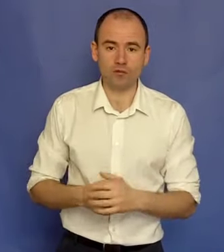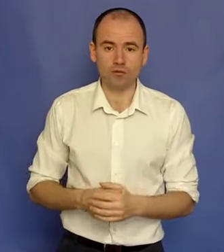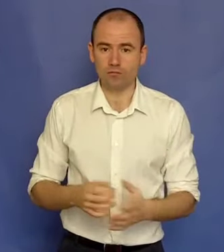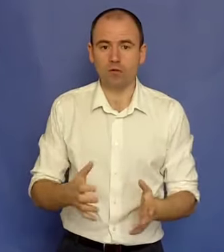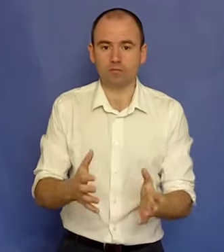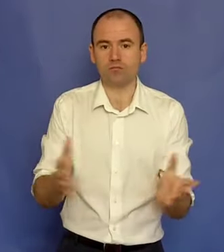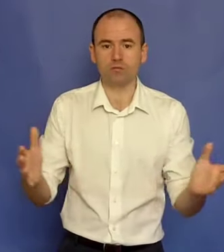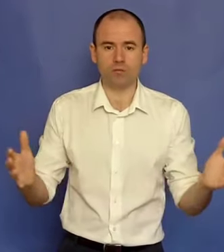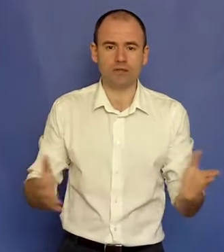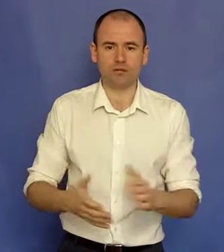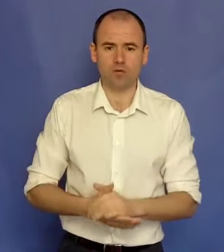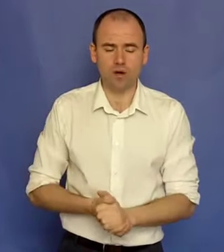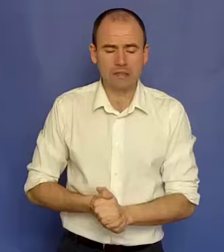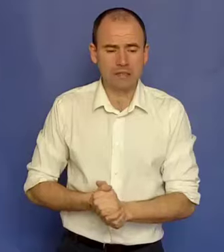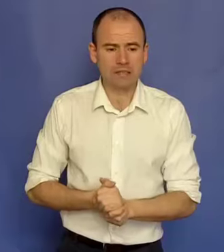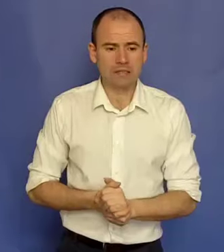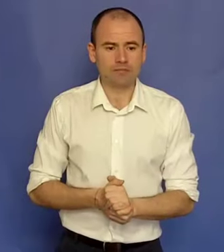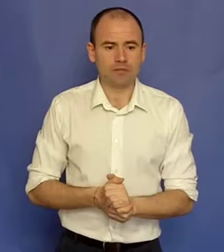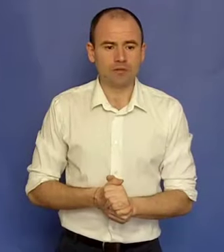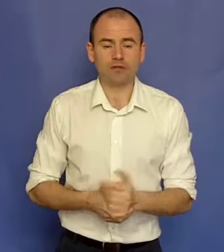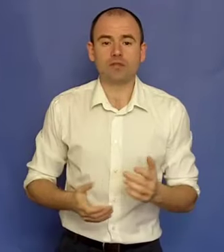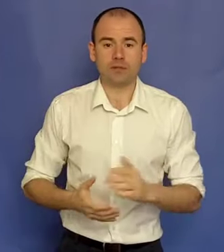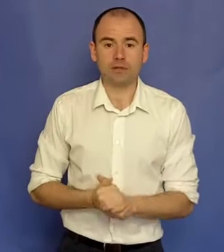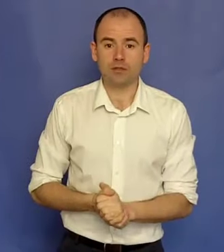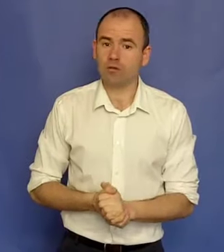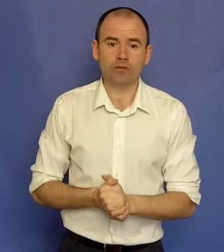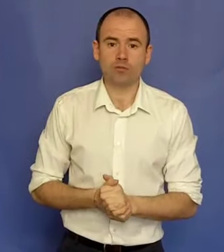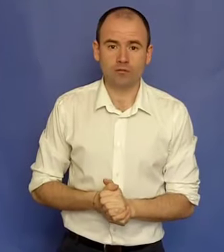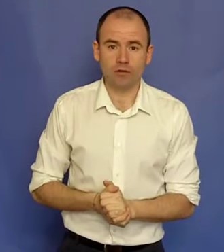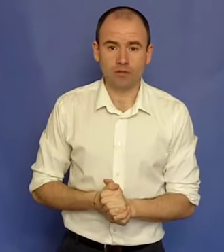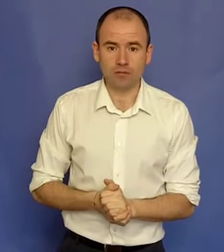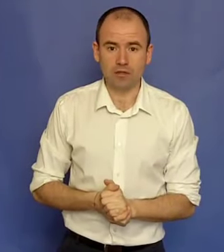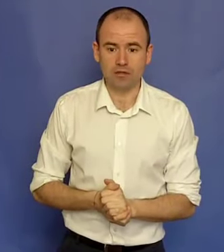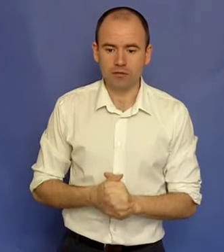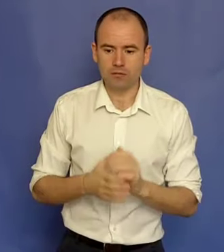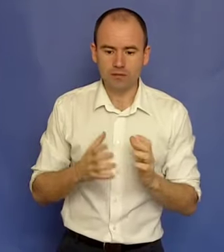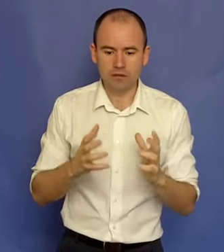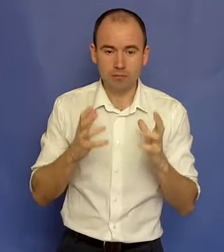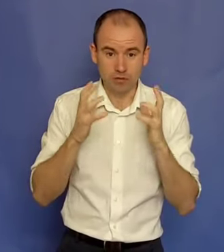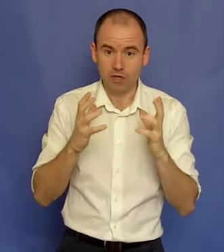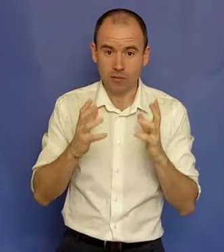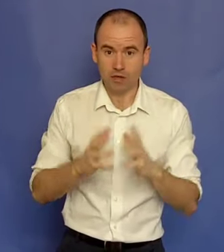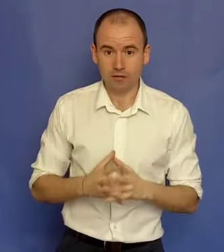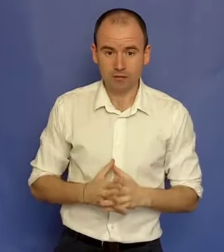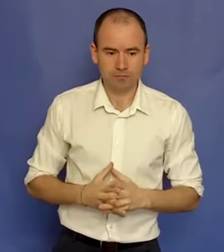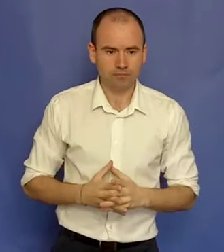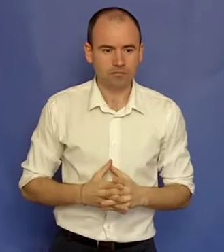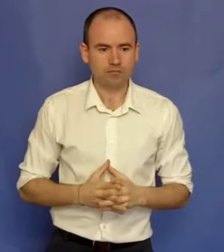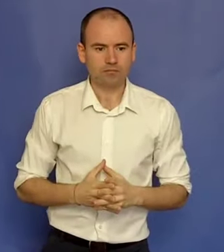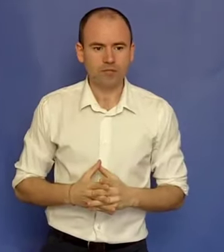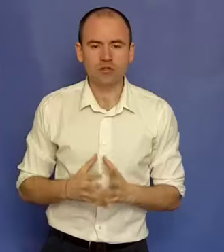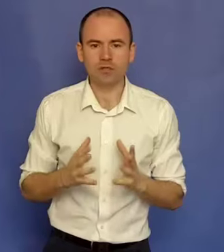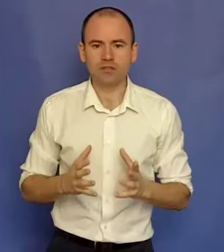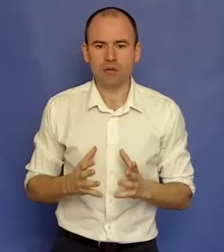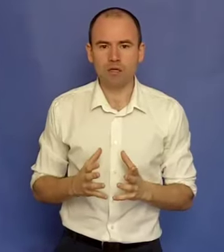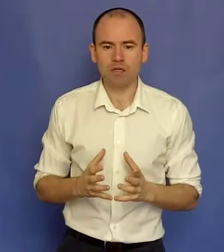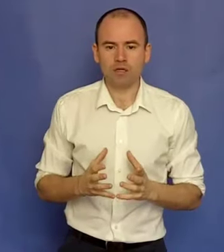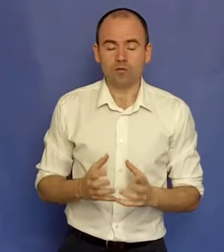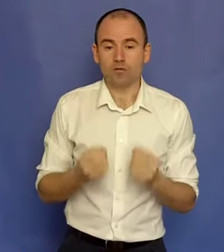de ron, jumate de școală, va trebui să mă expatriculeze, nu pot să-mi dau examenele. Și țin minte că plângeam acasă și mă gândeam cu